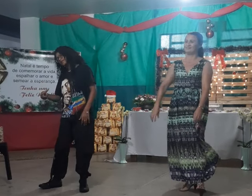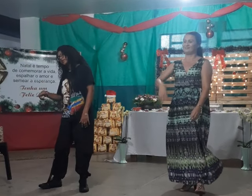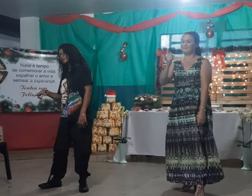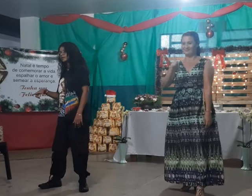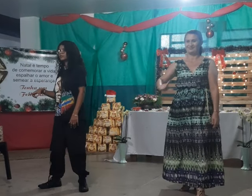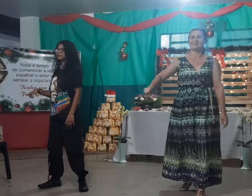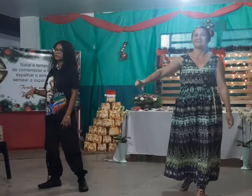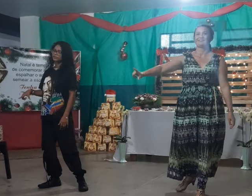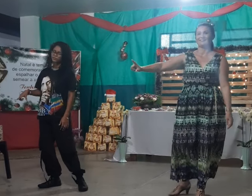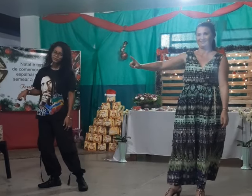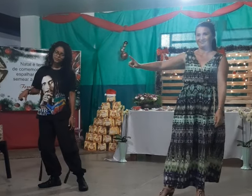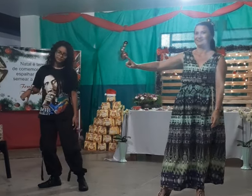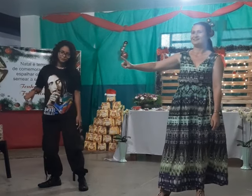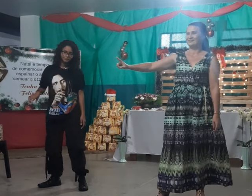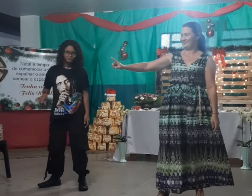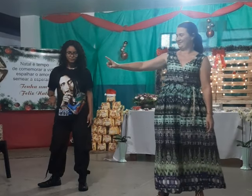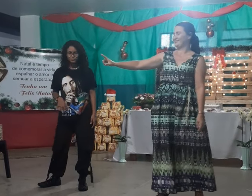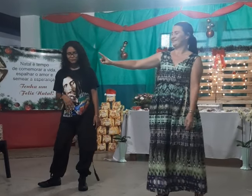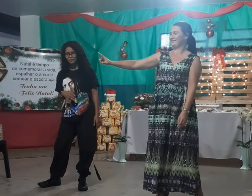quem souber amor.